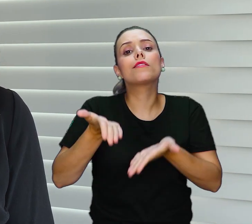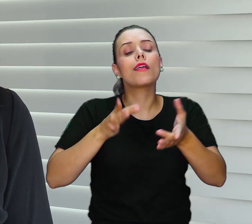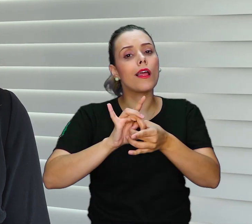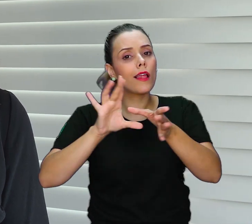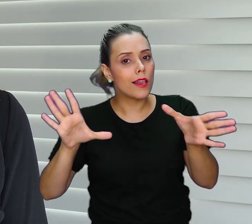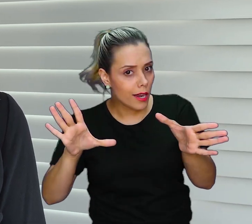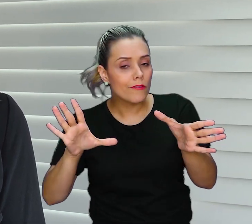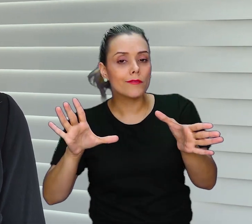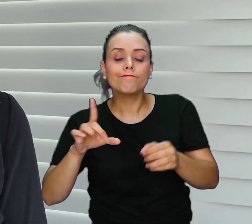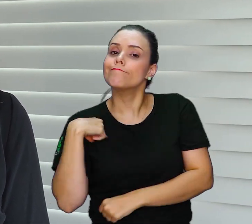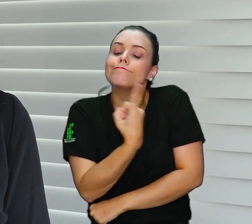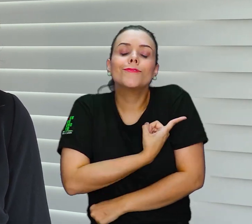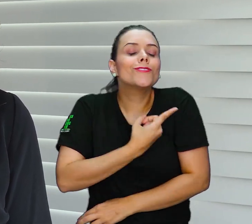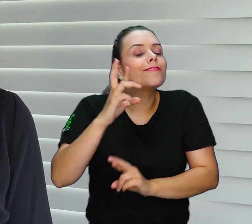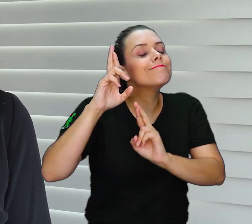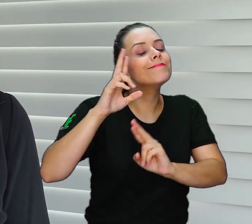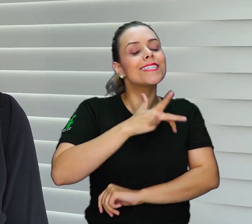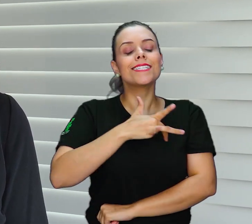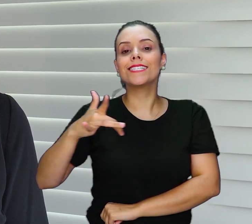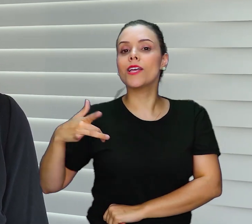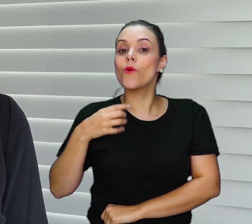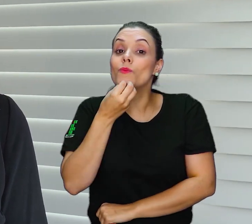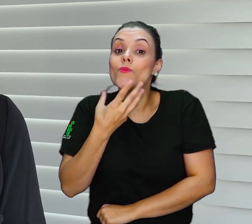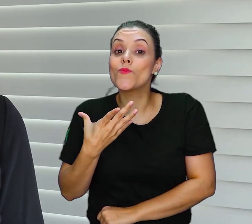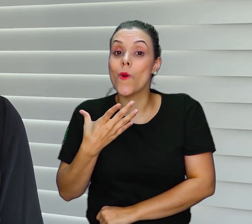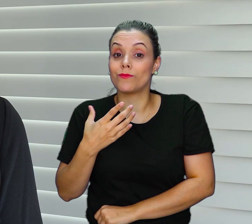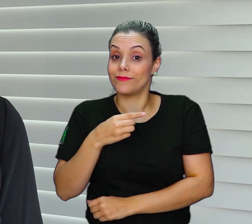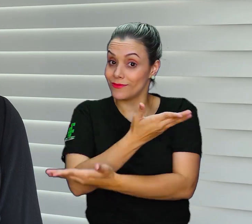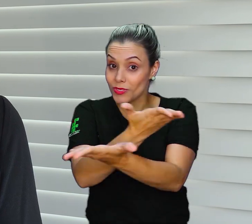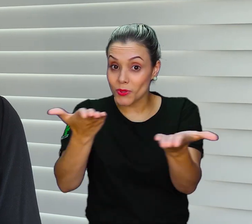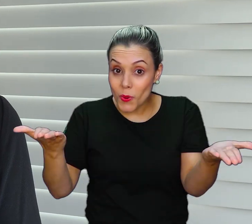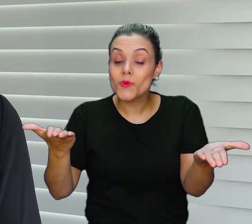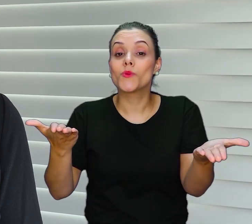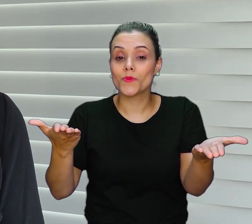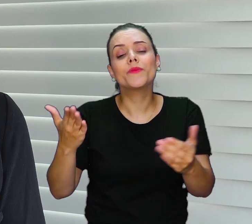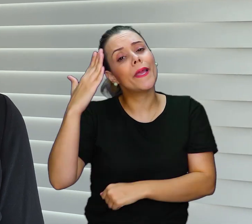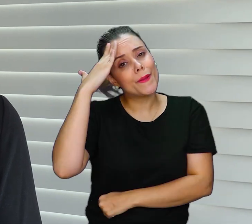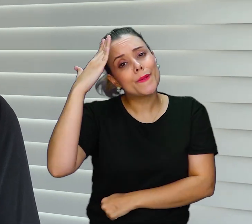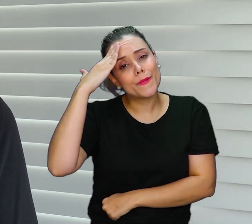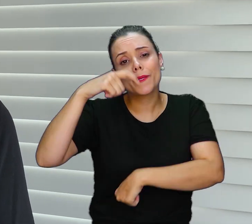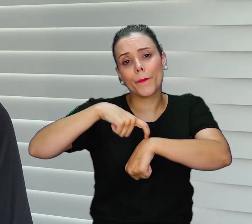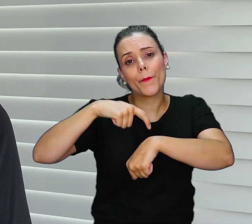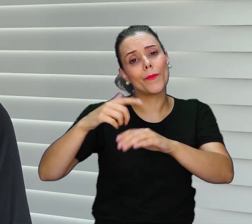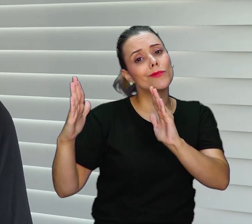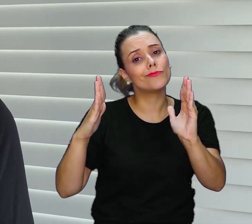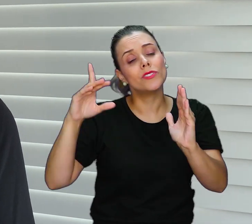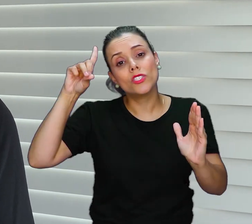melhor para os nossos estudantes e para toda a comunidade do IFSC. É um momento difícil, mas o que eu quero dizer é que